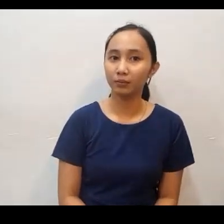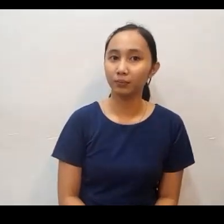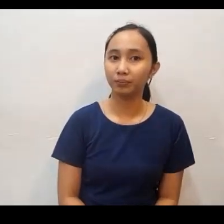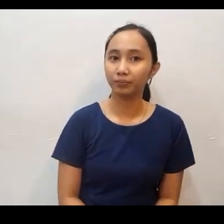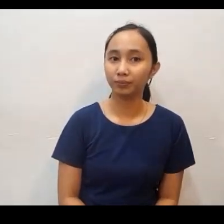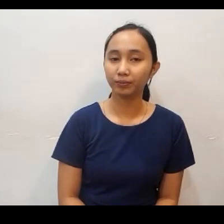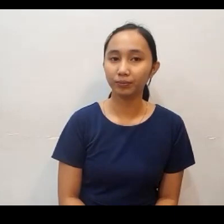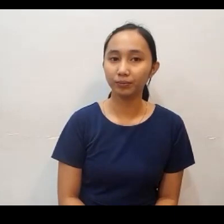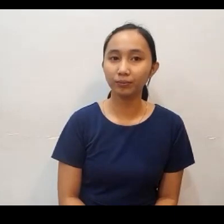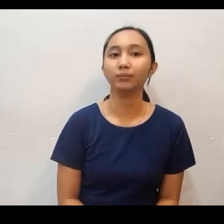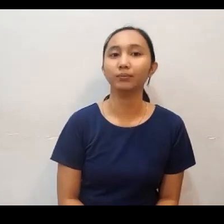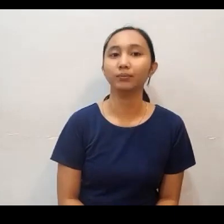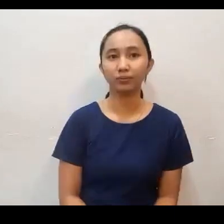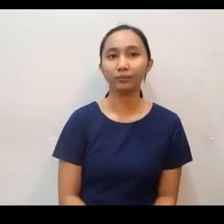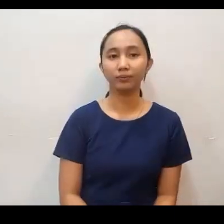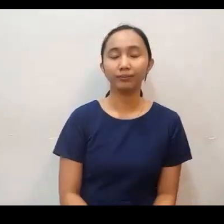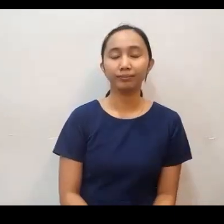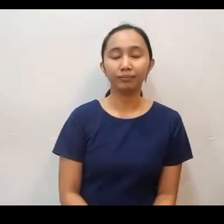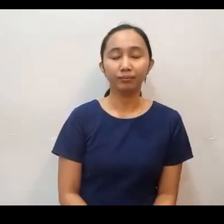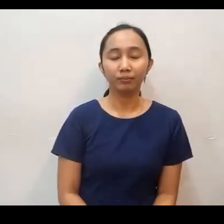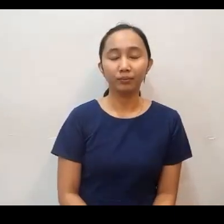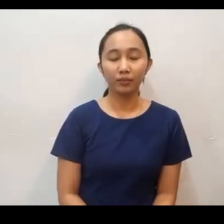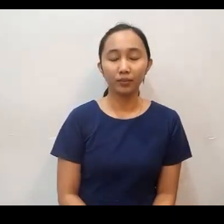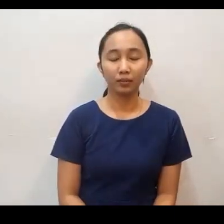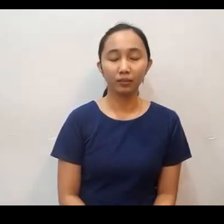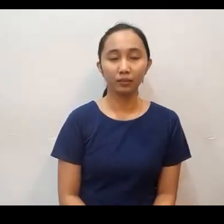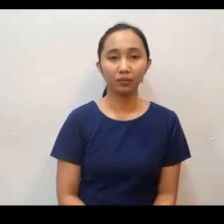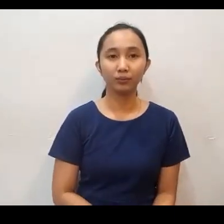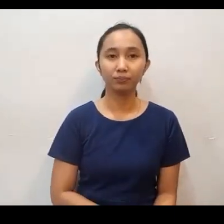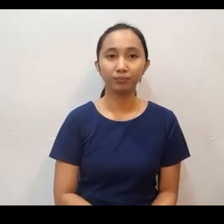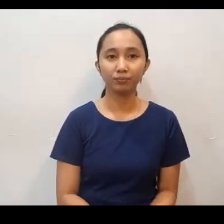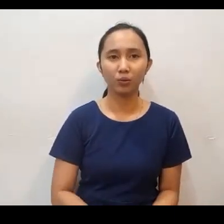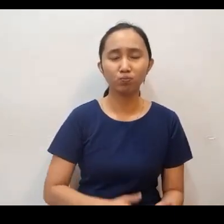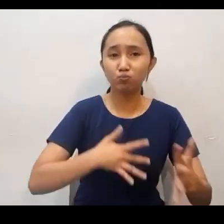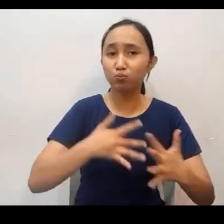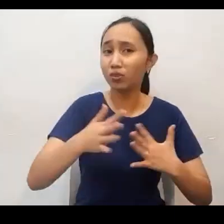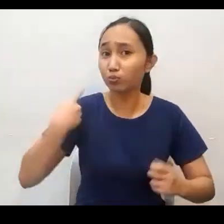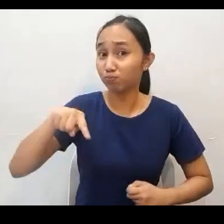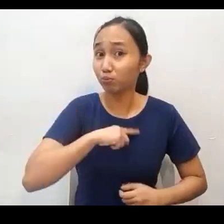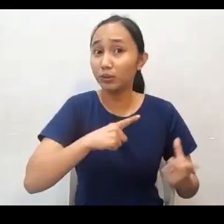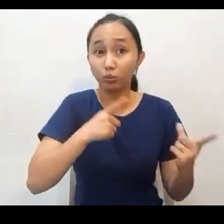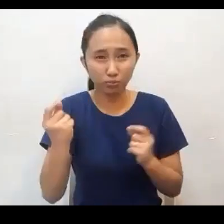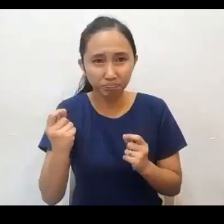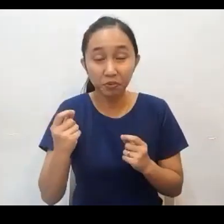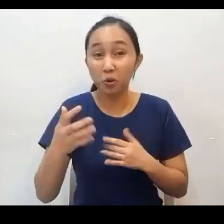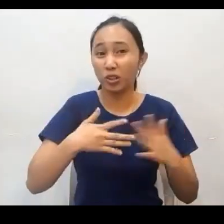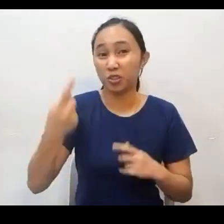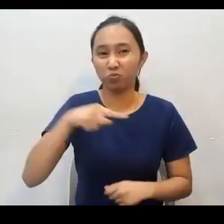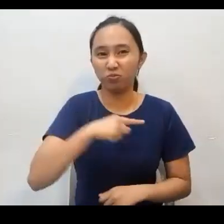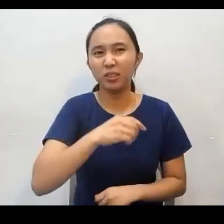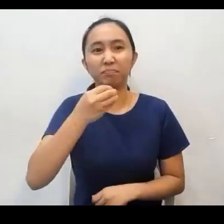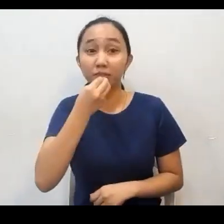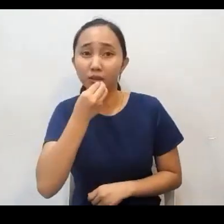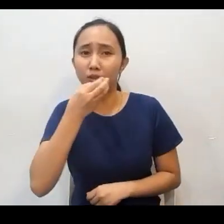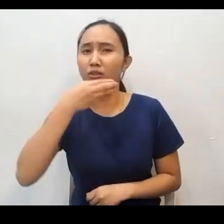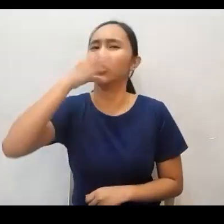gawin ninyo ang lahat sa ikaluluwalhati ng Diyos No matter what we do whether you eat or drink or